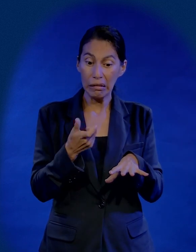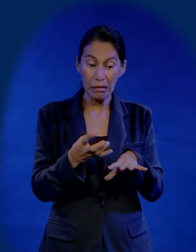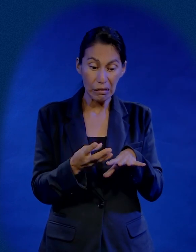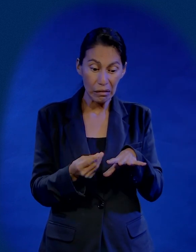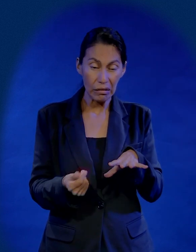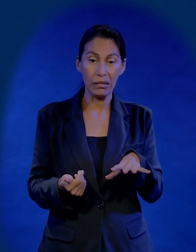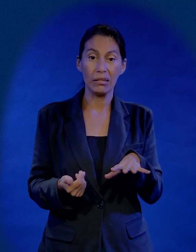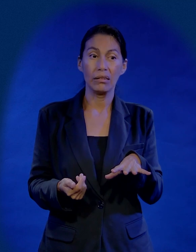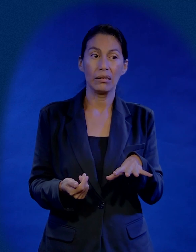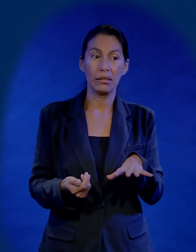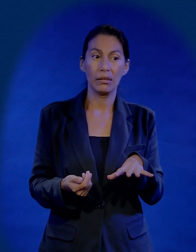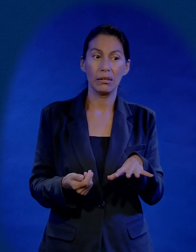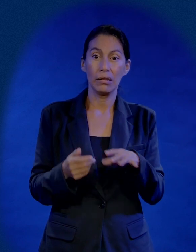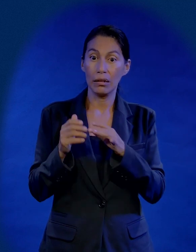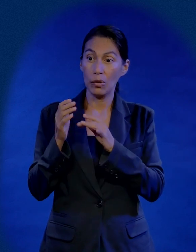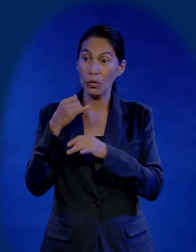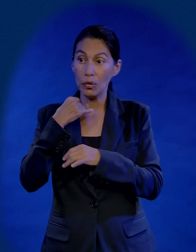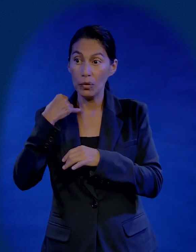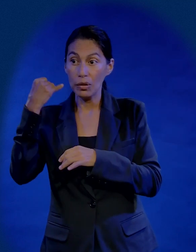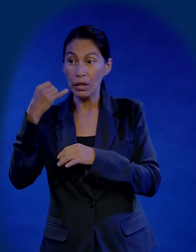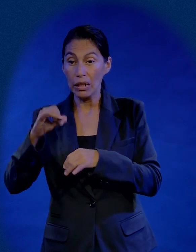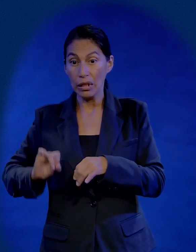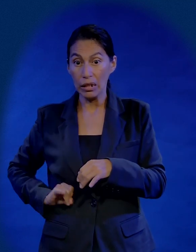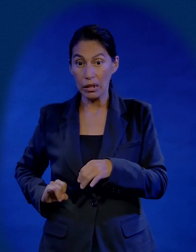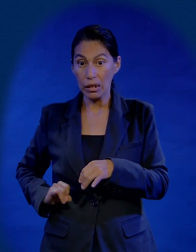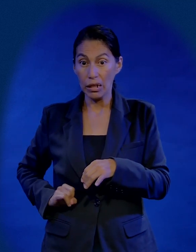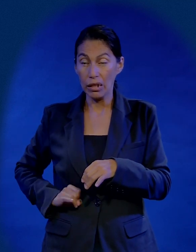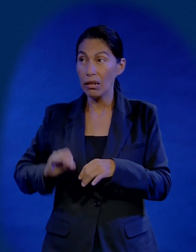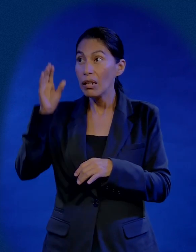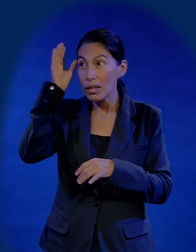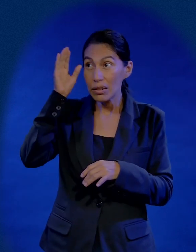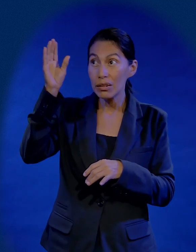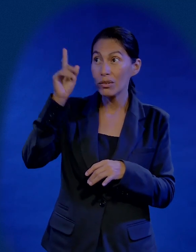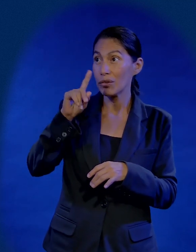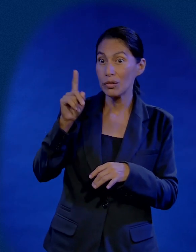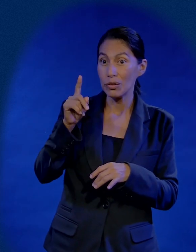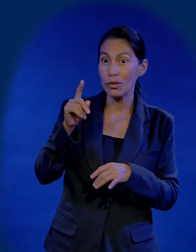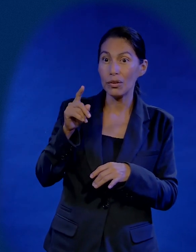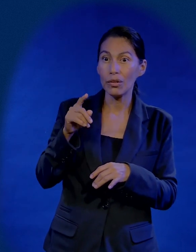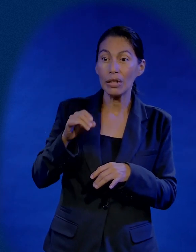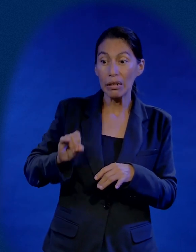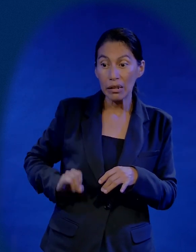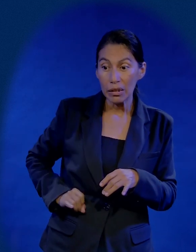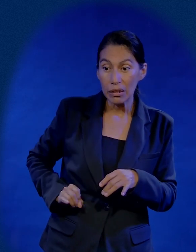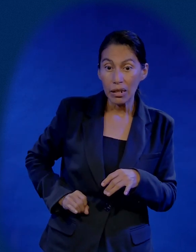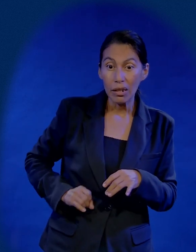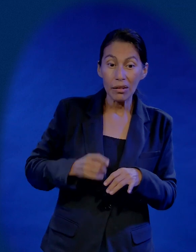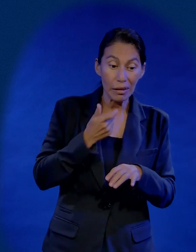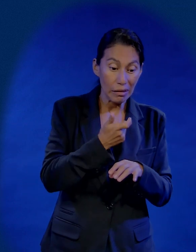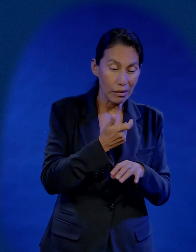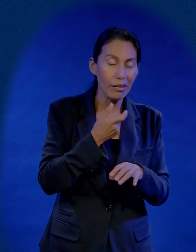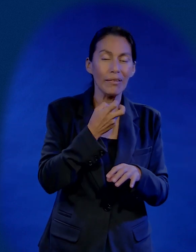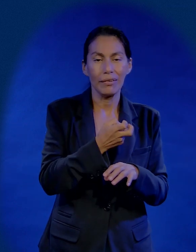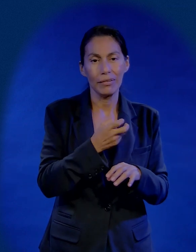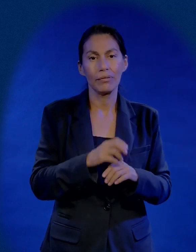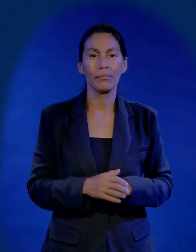Judas no estaba interesado en Cristo, estaba interesado en el dinero. Qué desperdicio. Qué desperdicio.